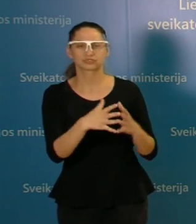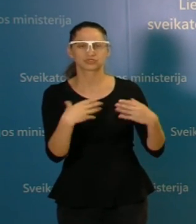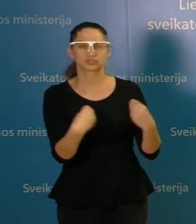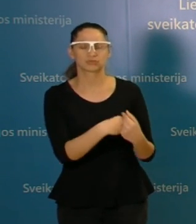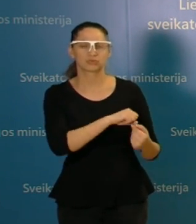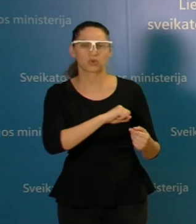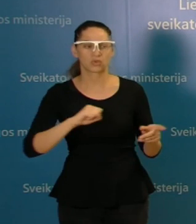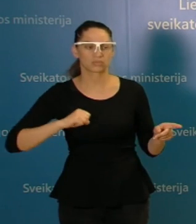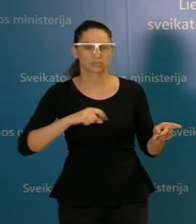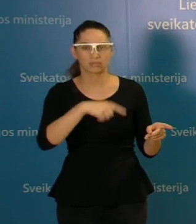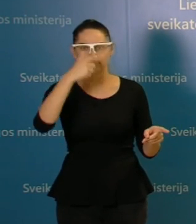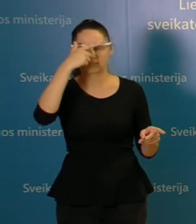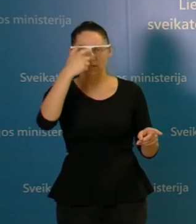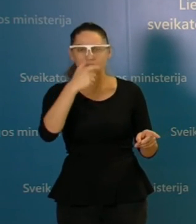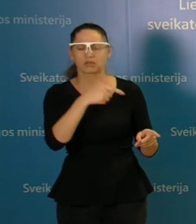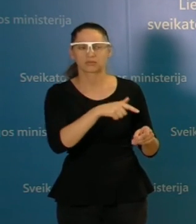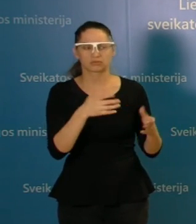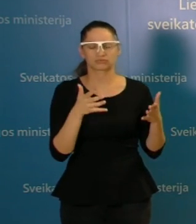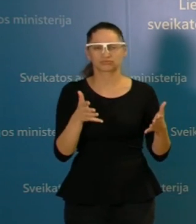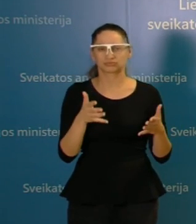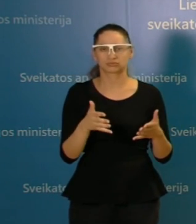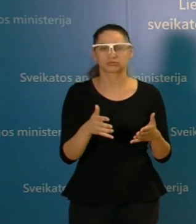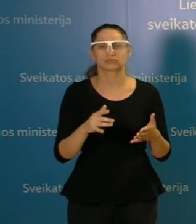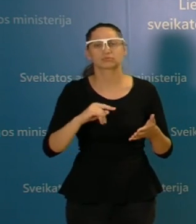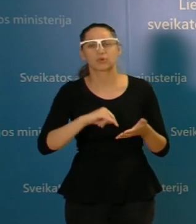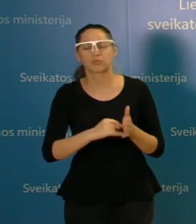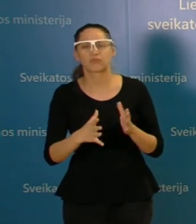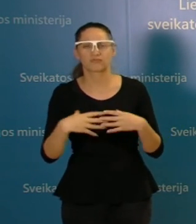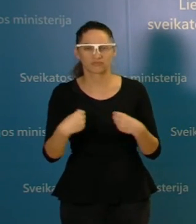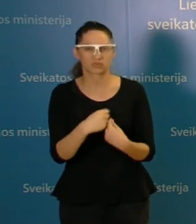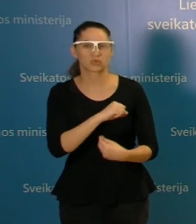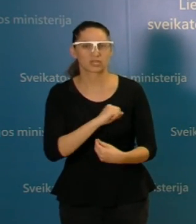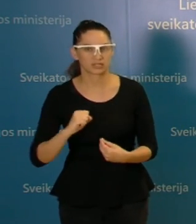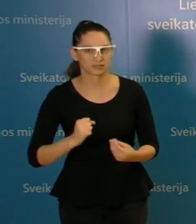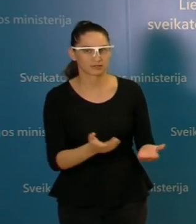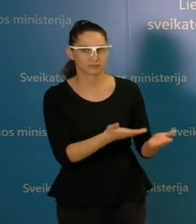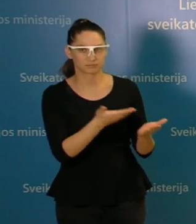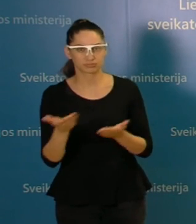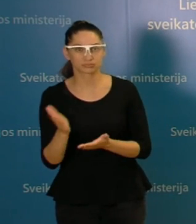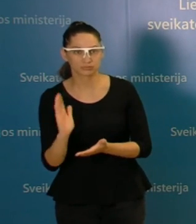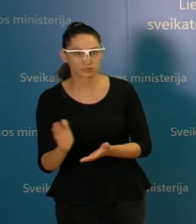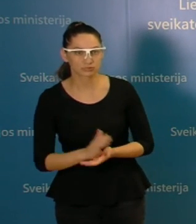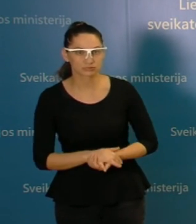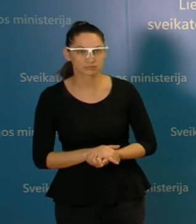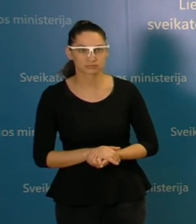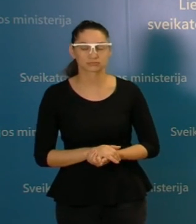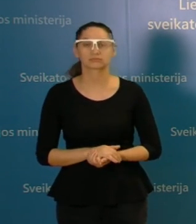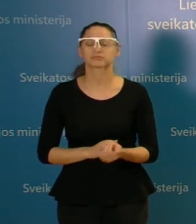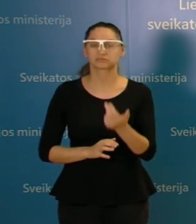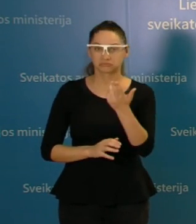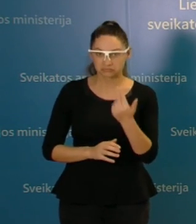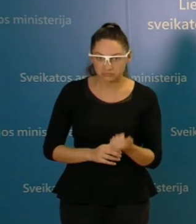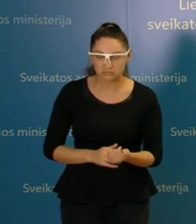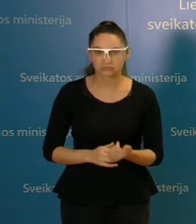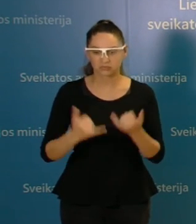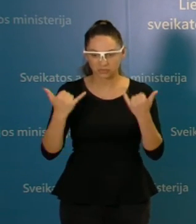spiktinasi, tai kaip čia yra su tais planais? Ketinama juos pasitelkti ar ne? Žinoma. Ir jie ne tik atketinama, ir